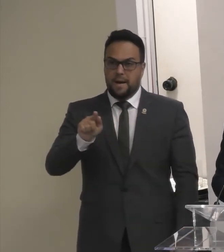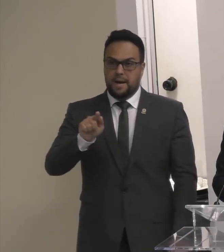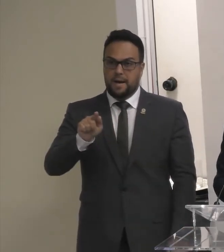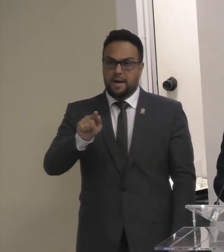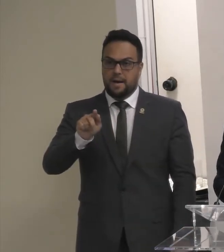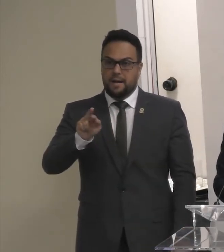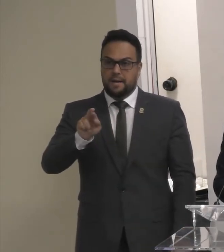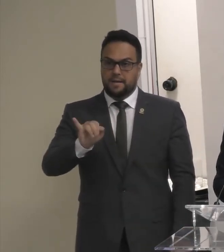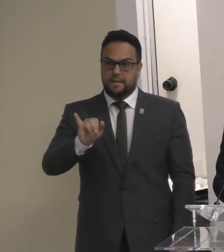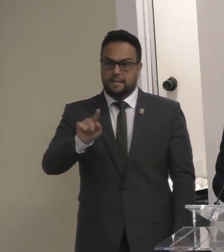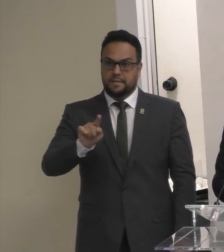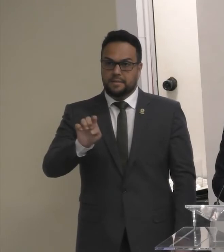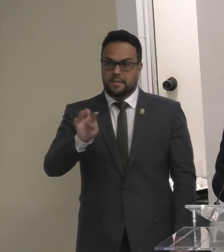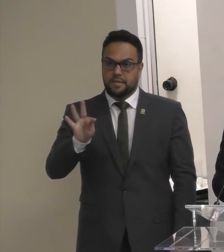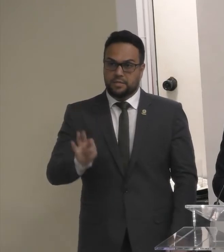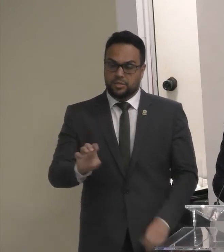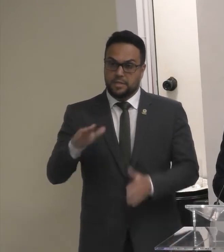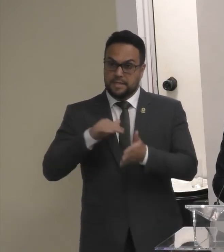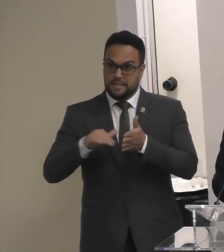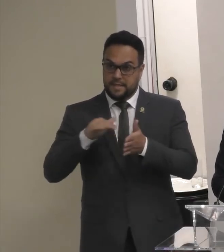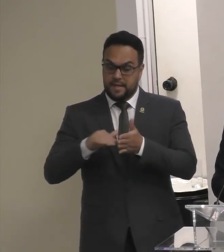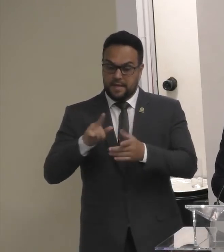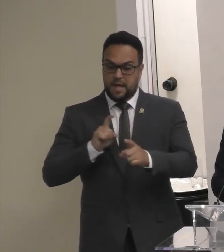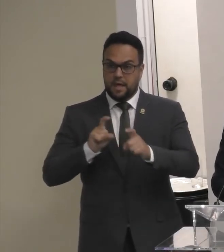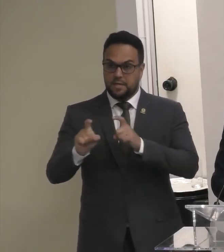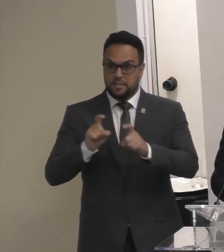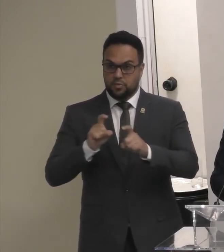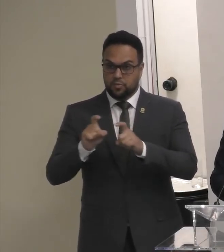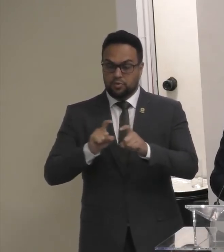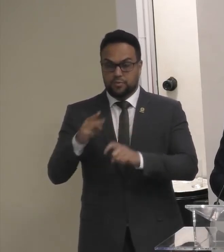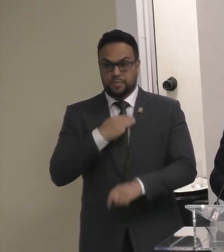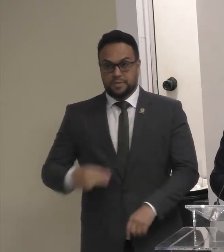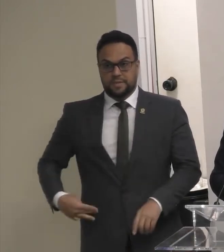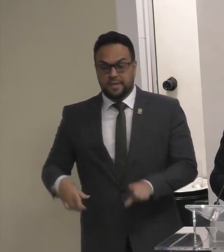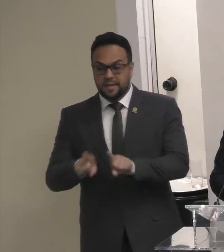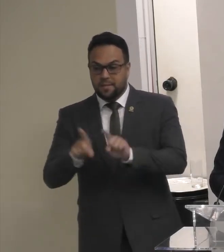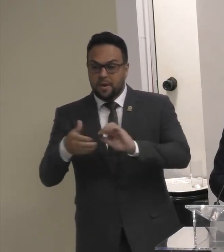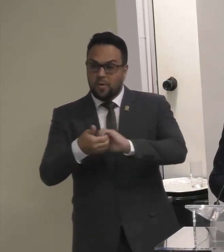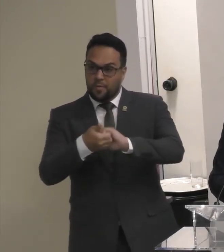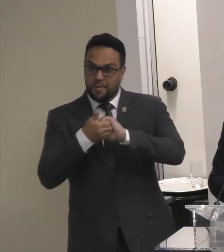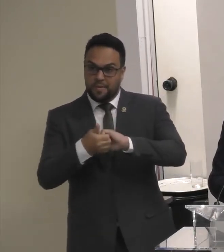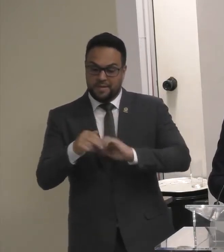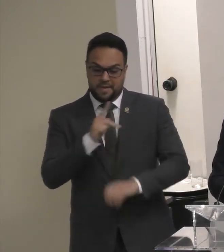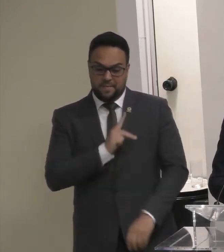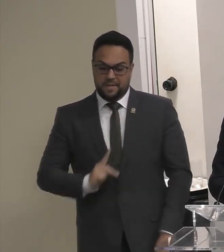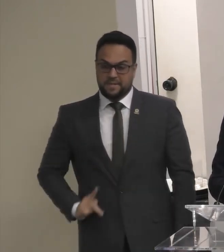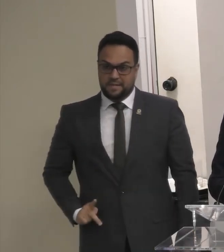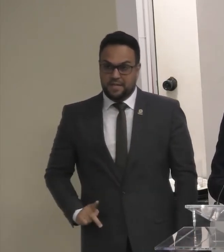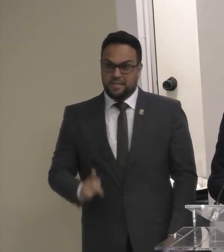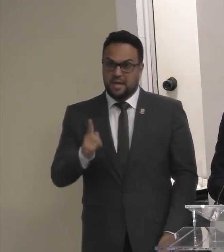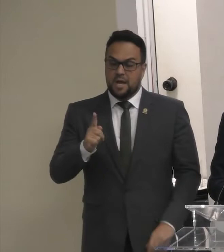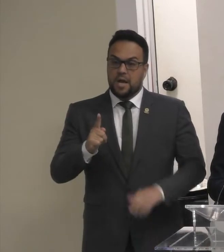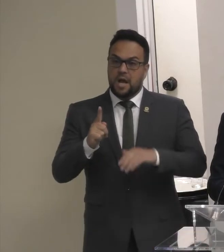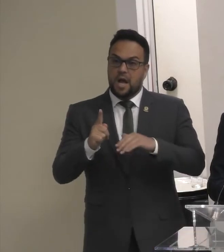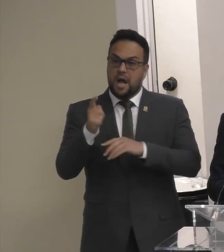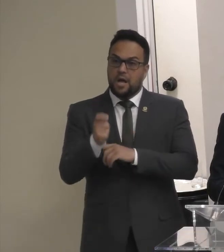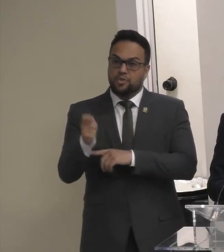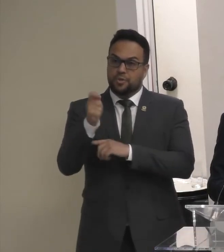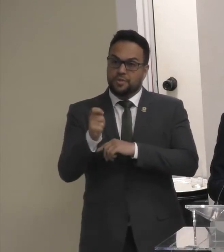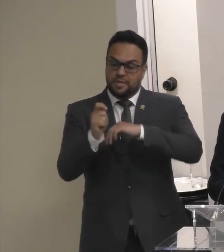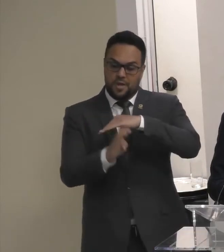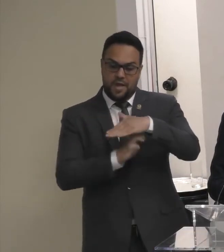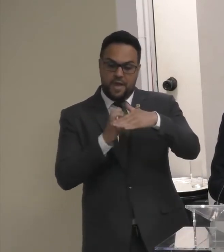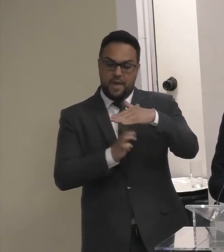executiva Do ministério Cumprimentar O presidente Da associação Das empresas Distribuidoras De energia